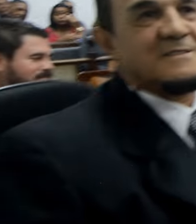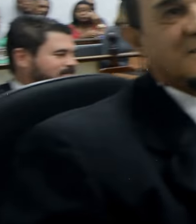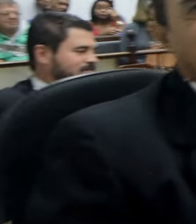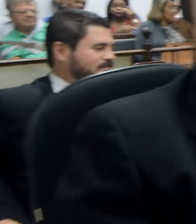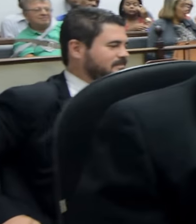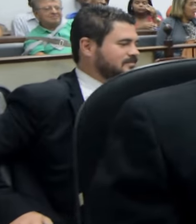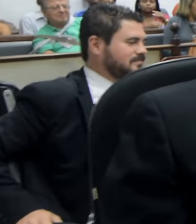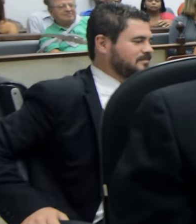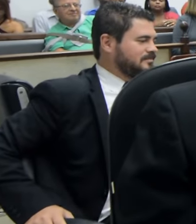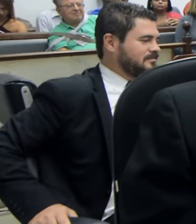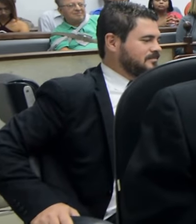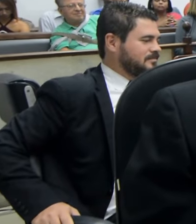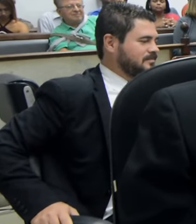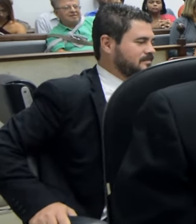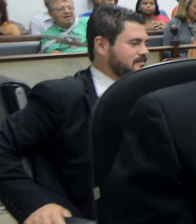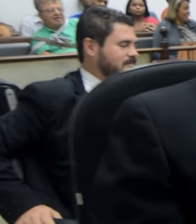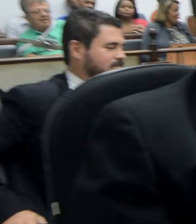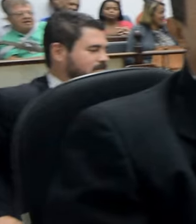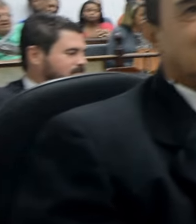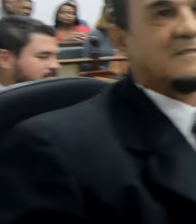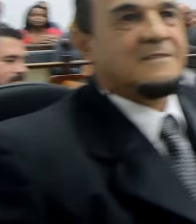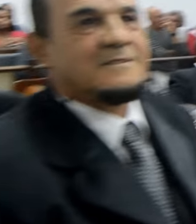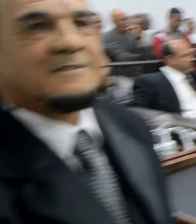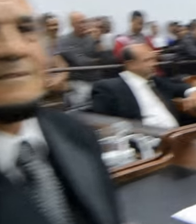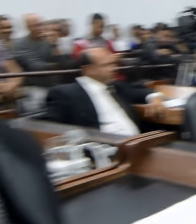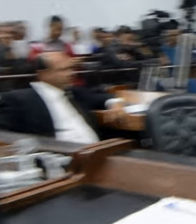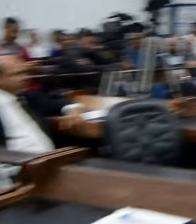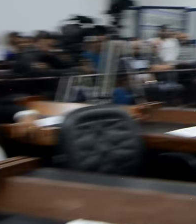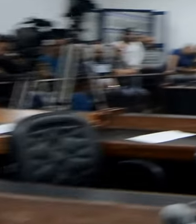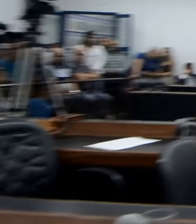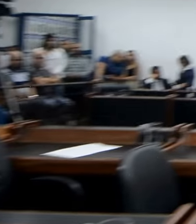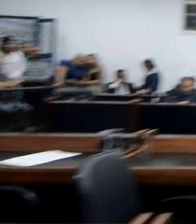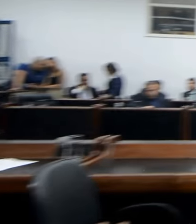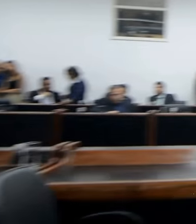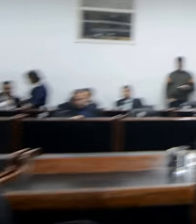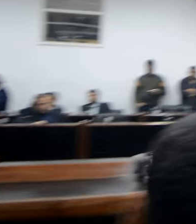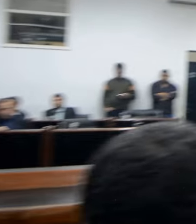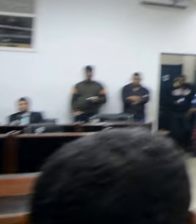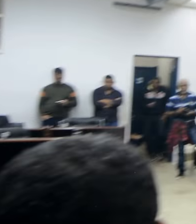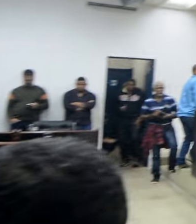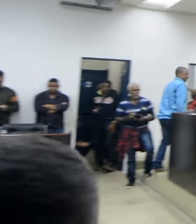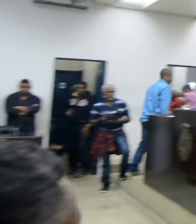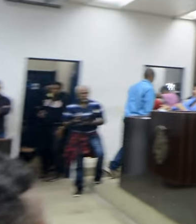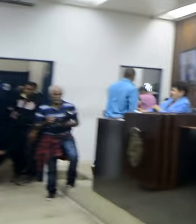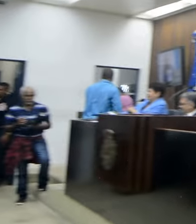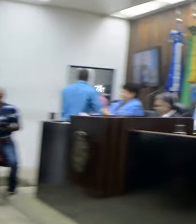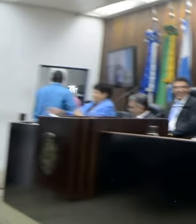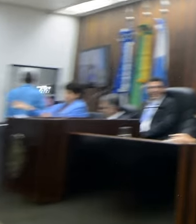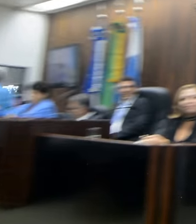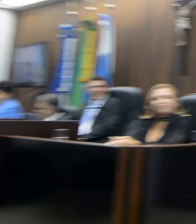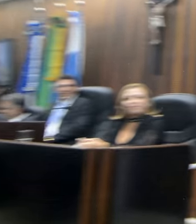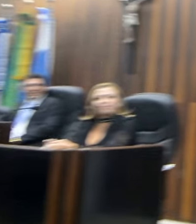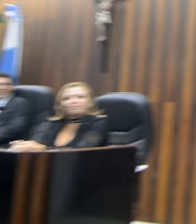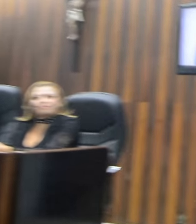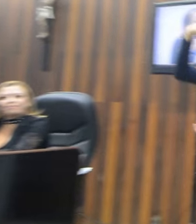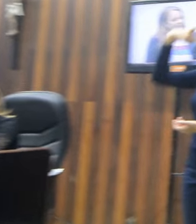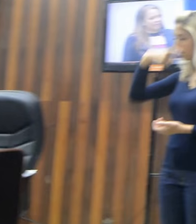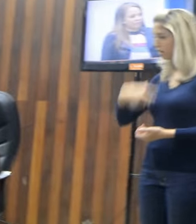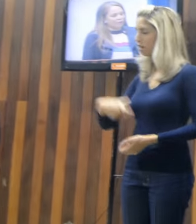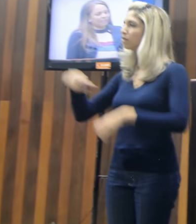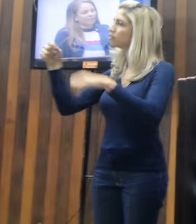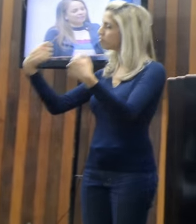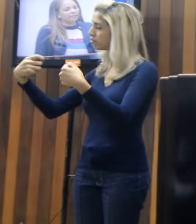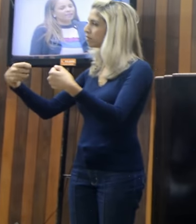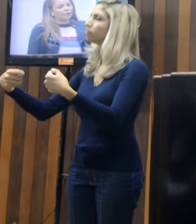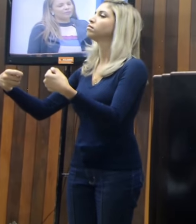também é sua, com certeza, quero deixar aqui a você à disposição da pessoa que se